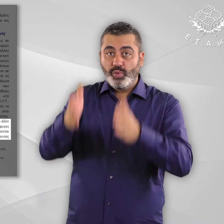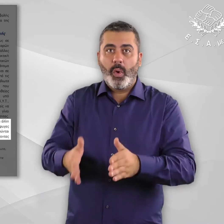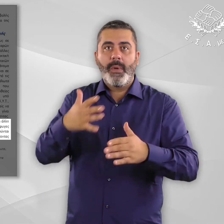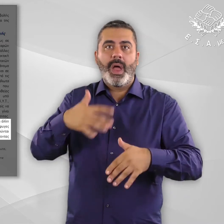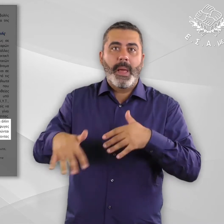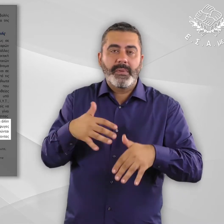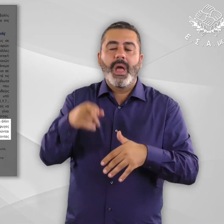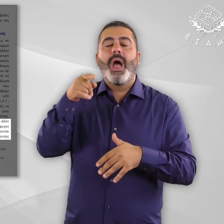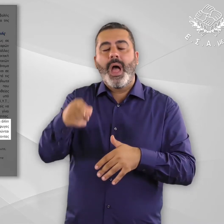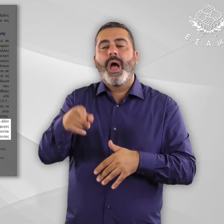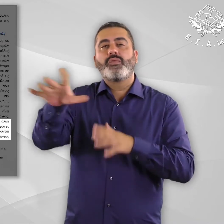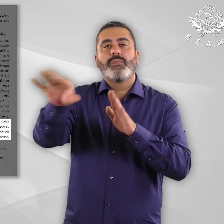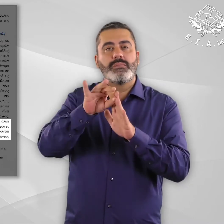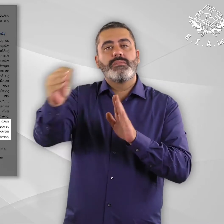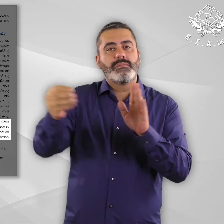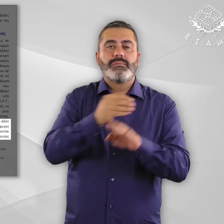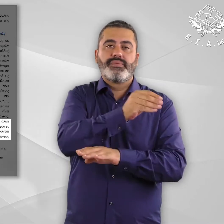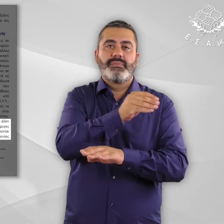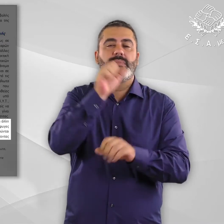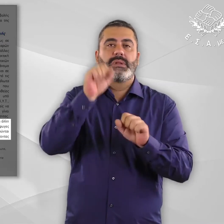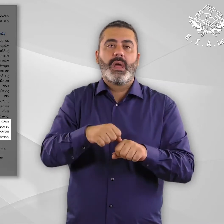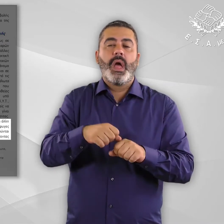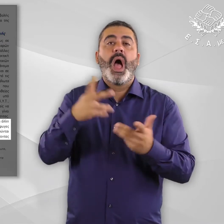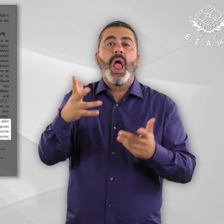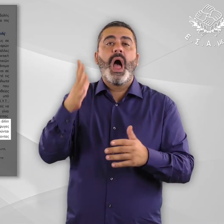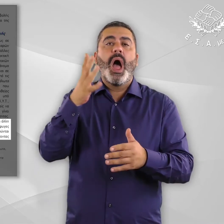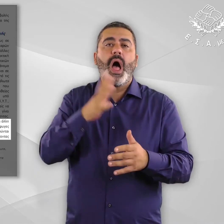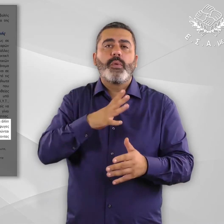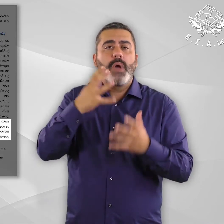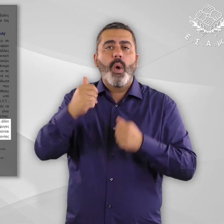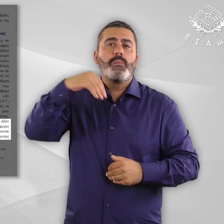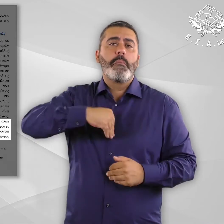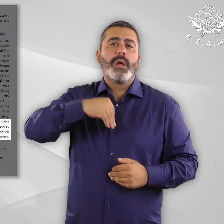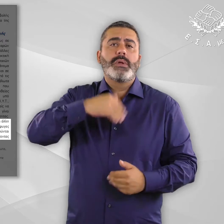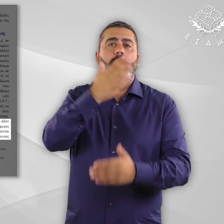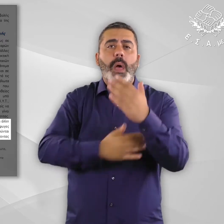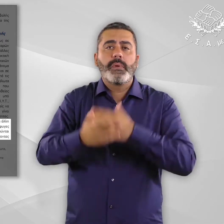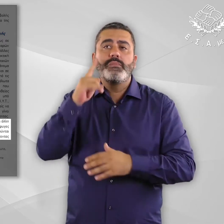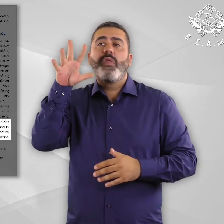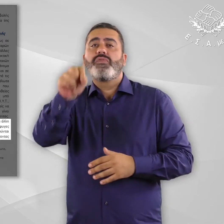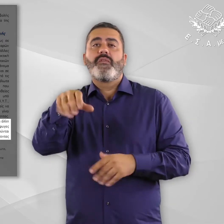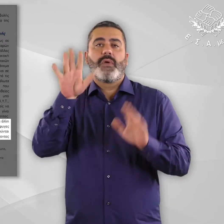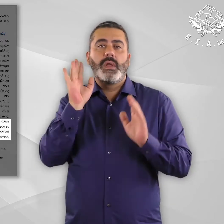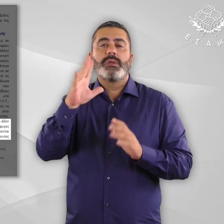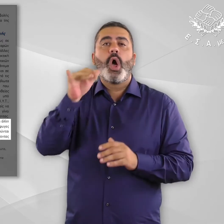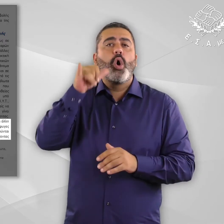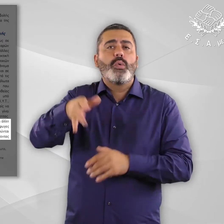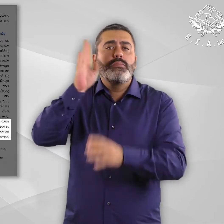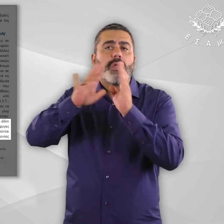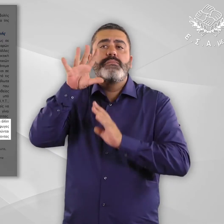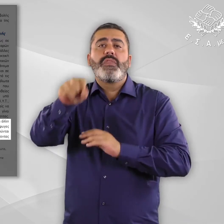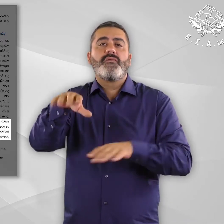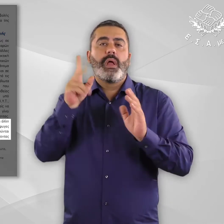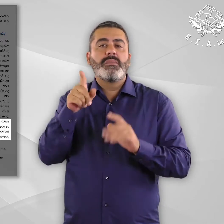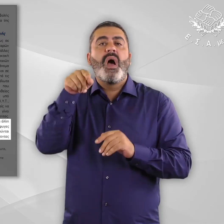ευαλωτότητα για τη μεταφορά τους σε κίτ, Οι πρόσφυγες με μη εμφανίσαν απειρίες και χρόνιες παθήσεις δεν αξιολογούνται λόγω των αλλήψεων σε